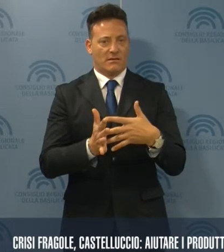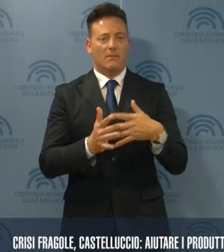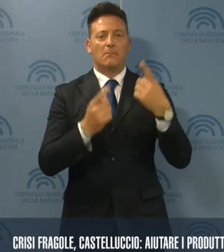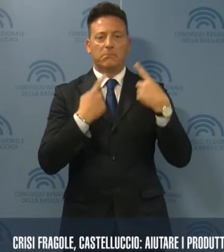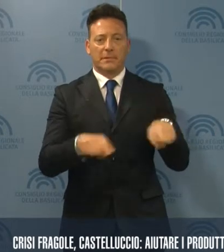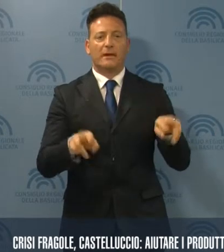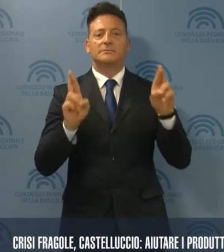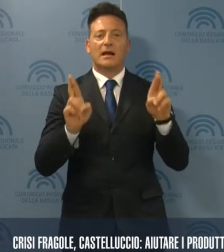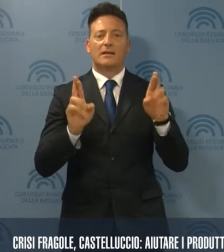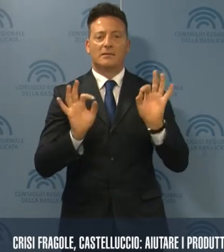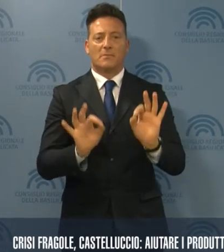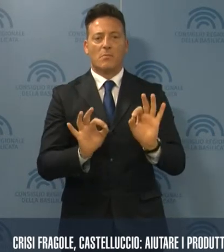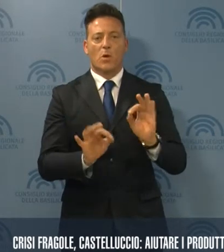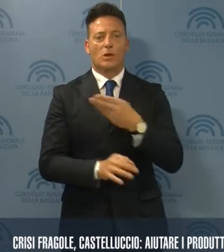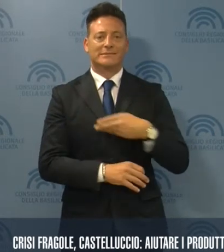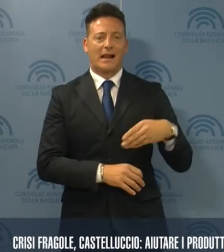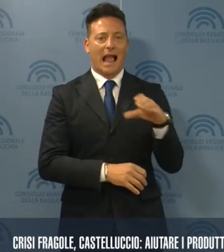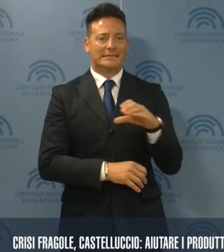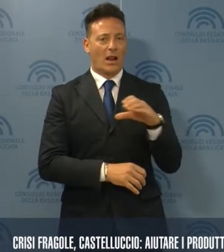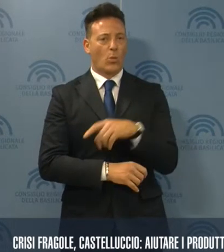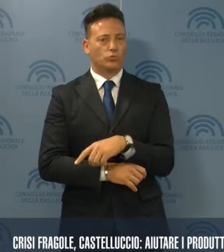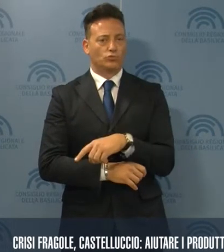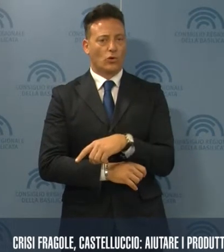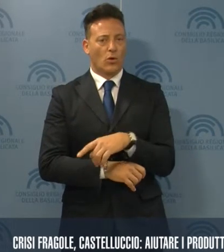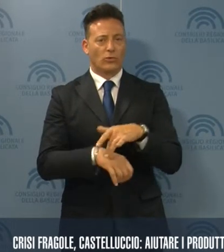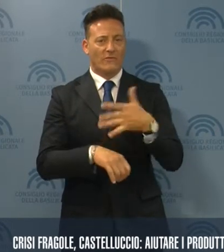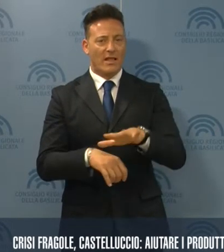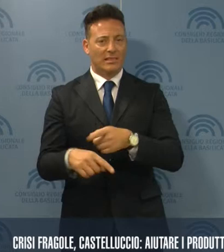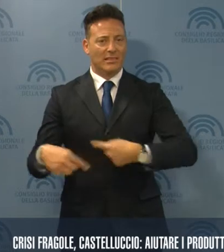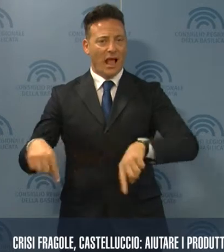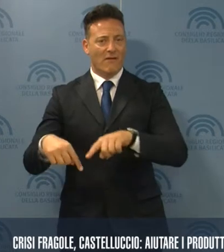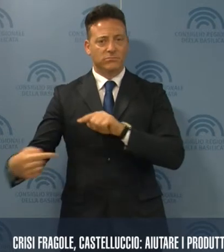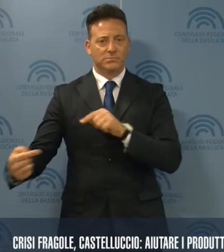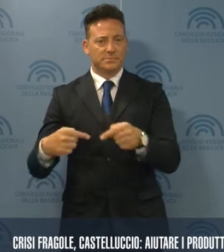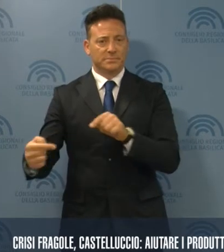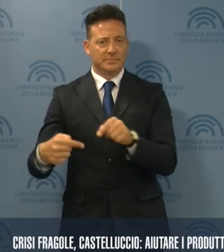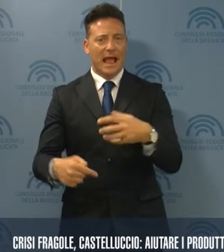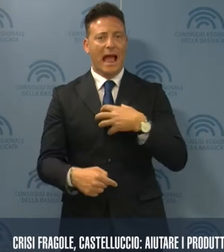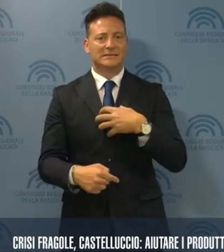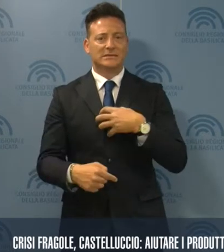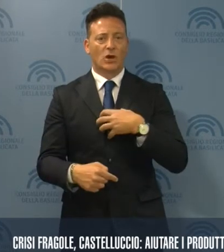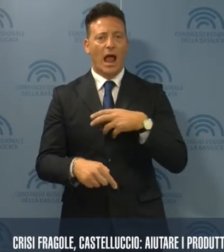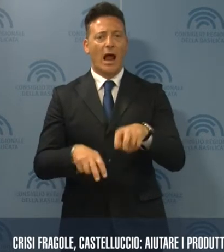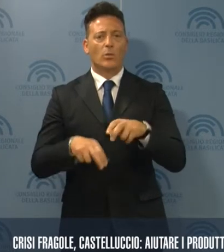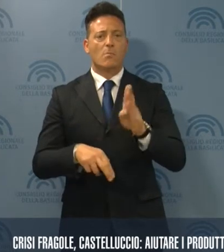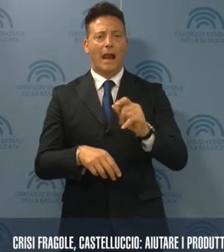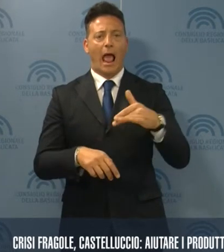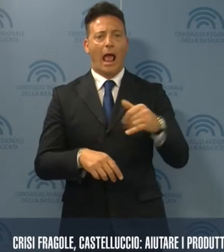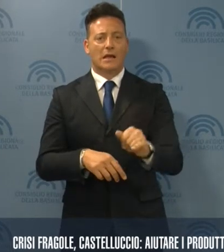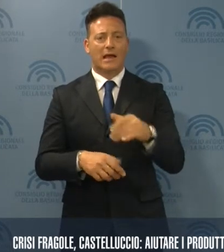auspicato il Consigliere Castelluccio dopo il tavolo tecnico riunito dall'assessore all'agricoltura Braia sulla crisi della